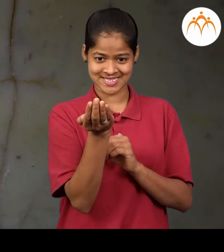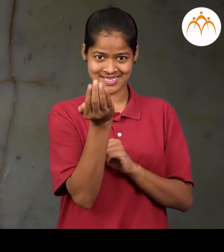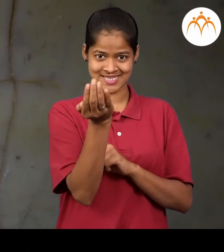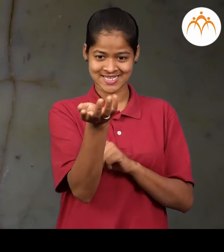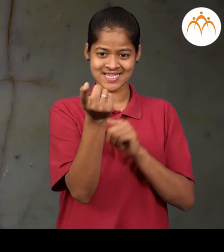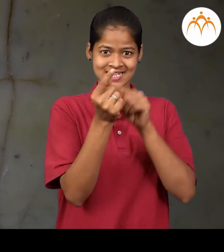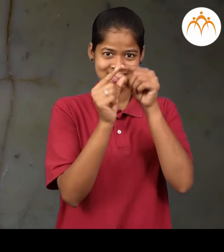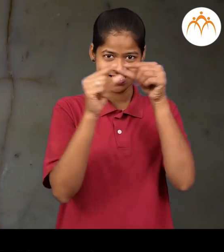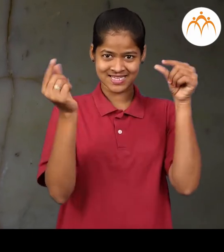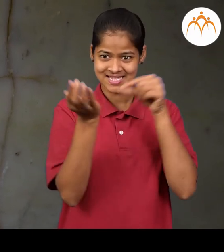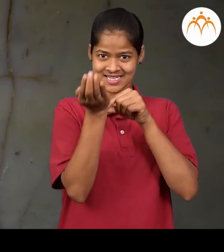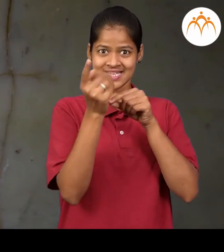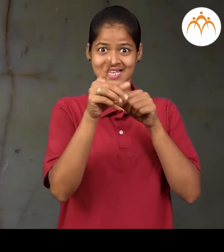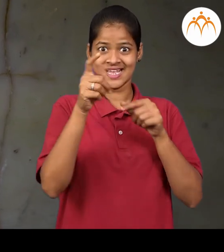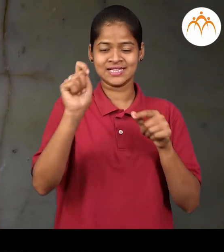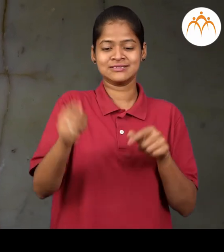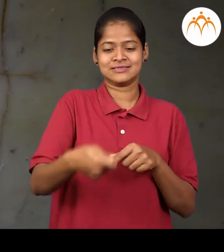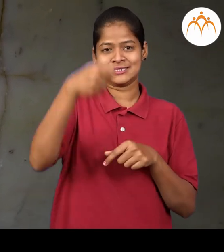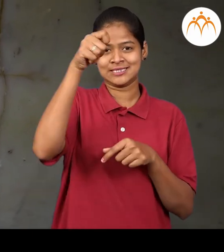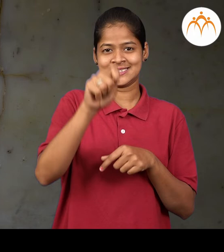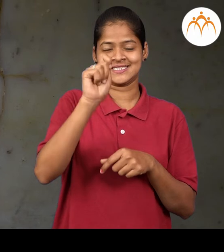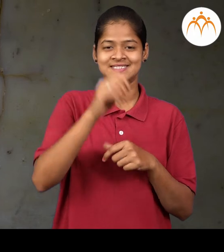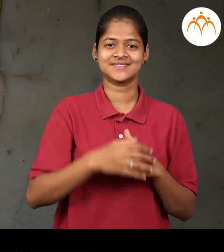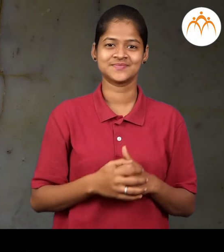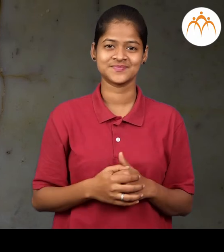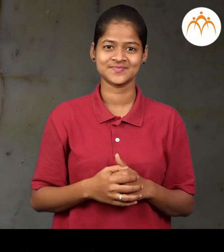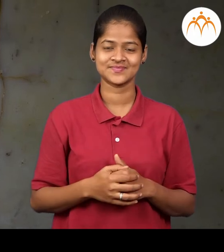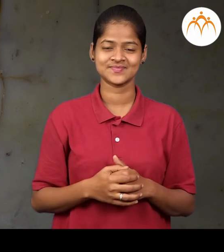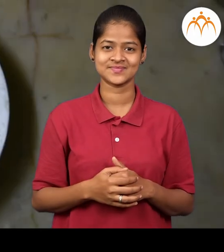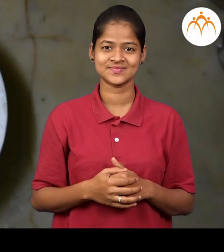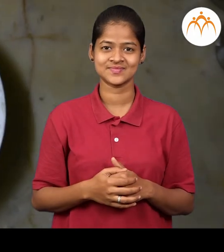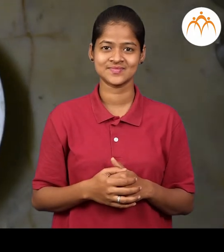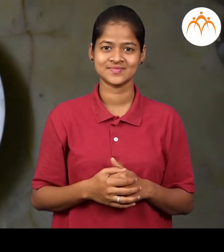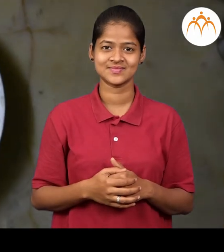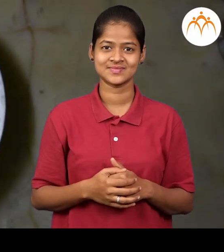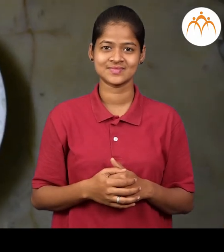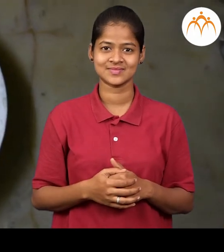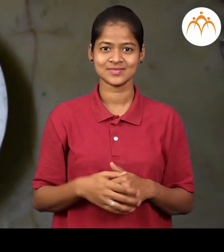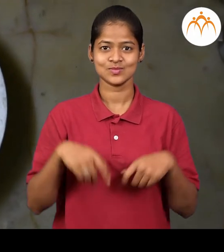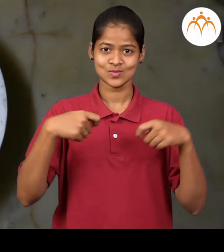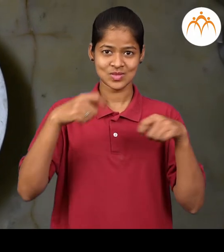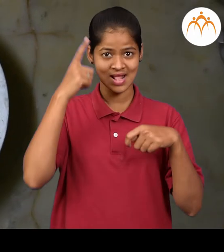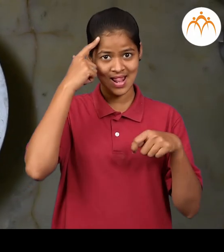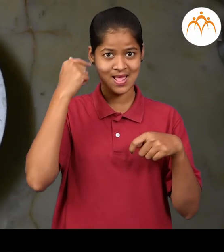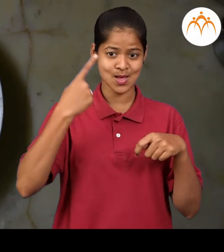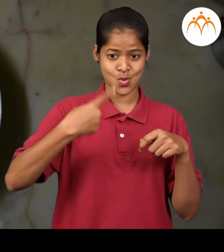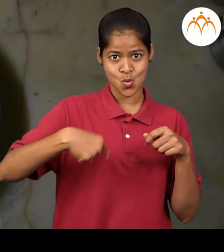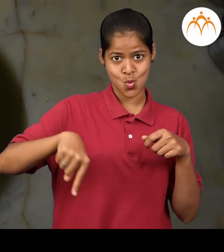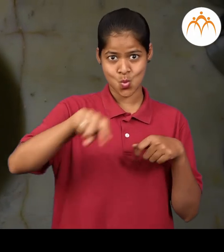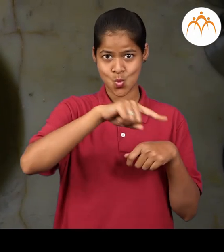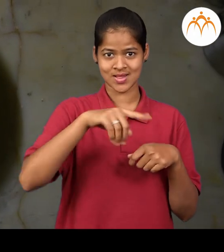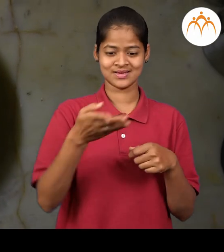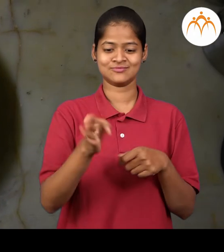साथी डाव वापरतात तवा तव्यावर पोळी